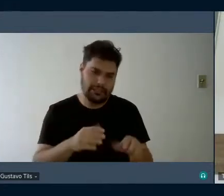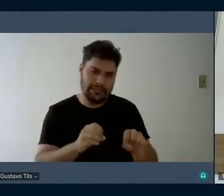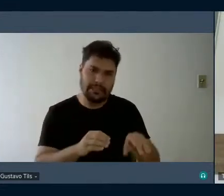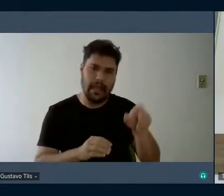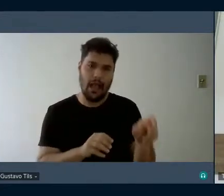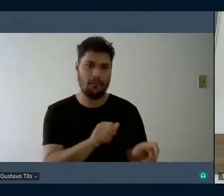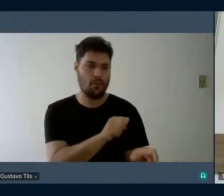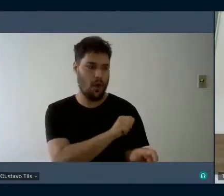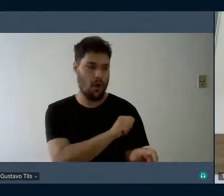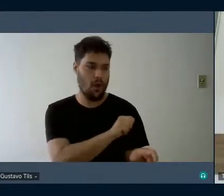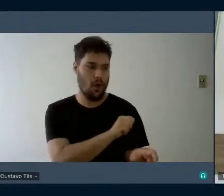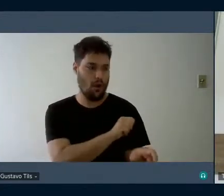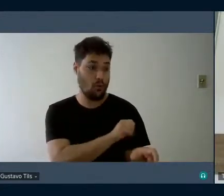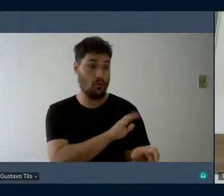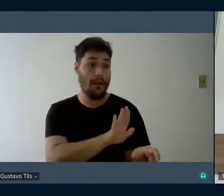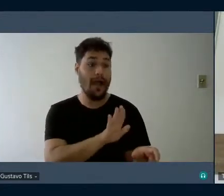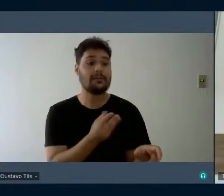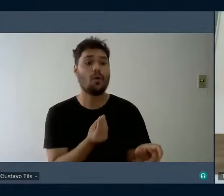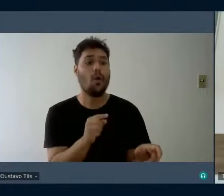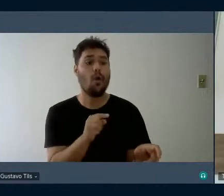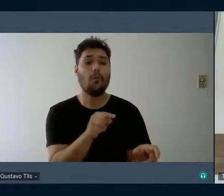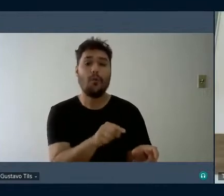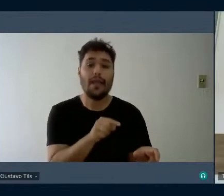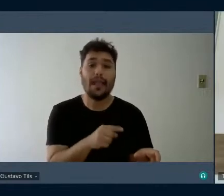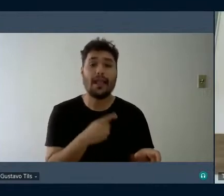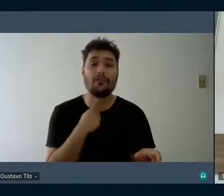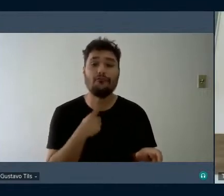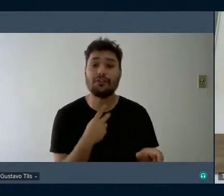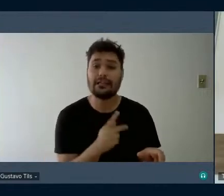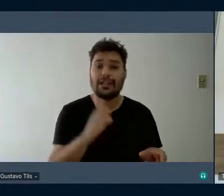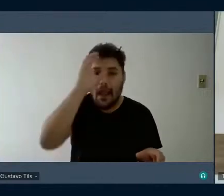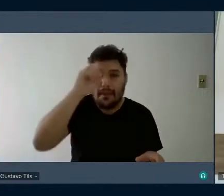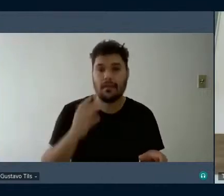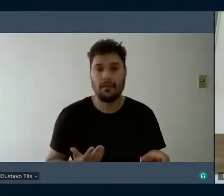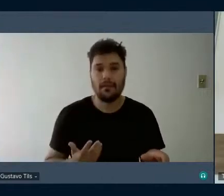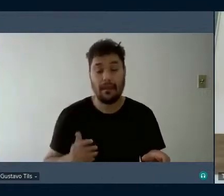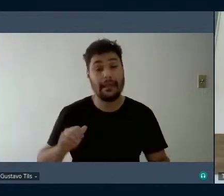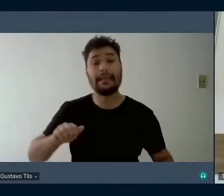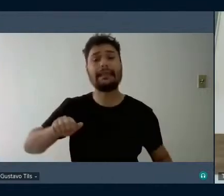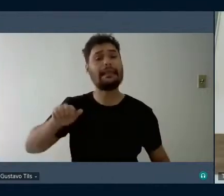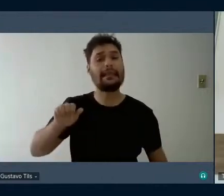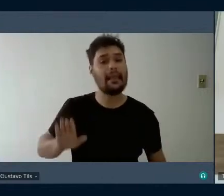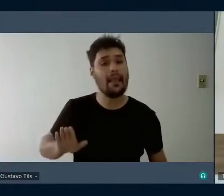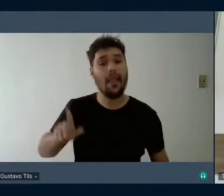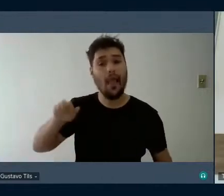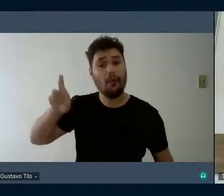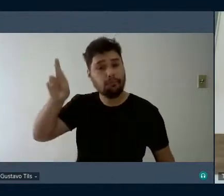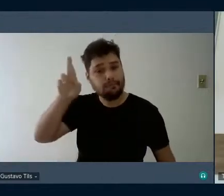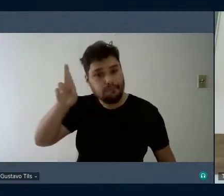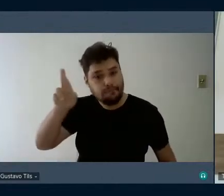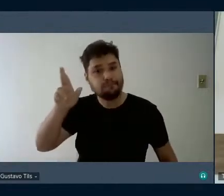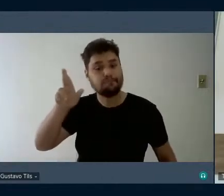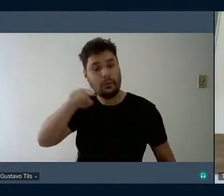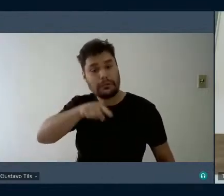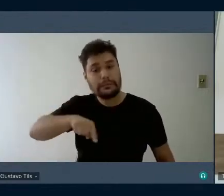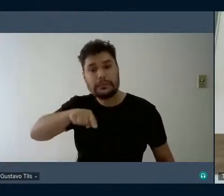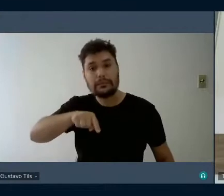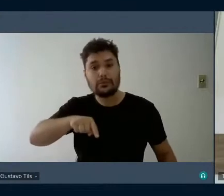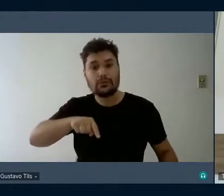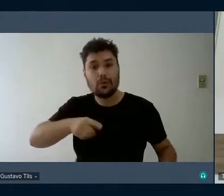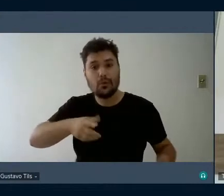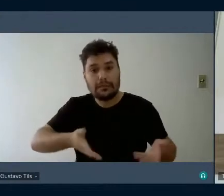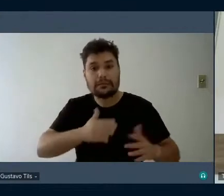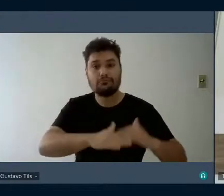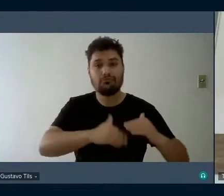a forma que ele gostaria de se desenvolver? Quem tem a tutela da aprendizagem e desenvolvimento? Veja, uma